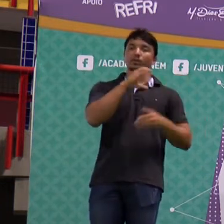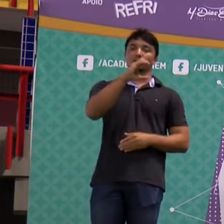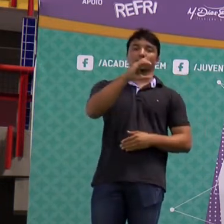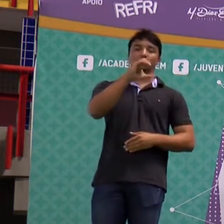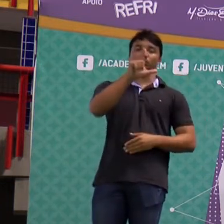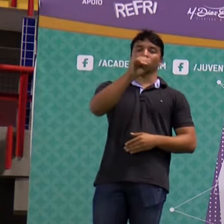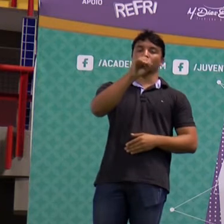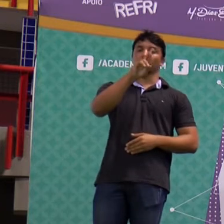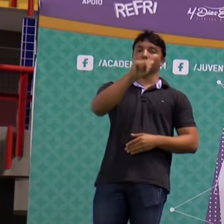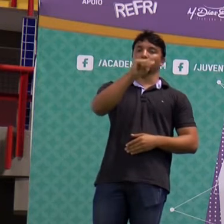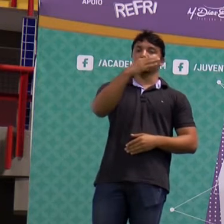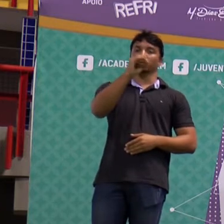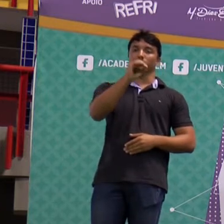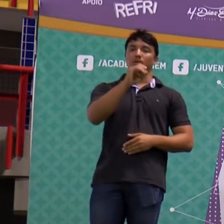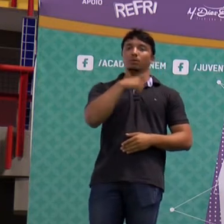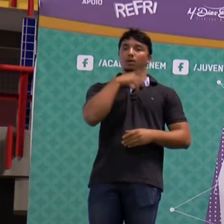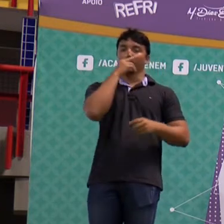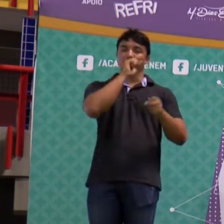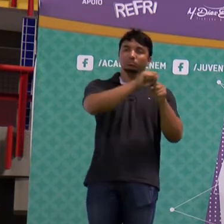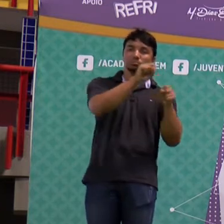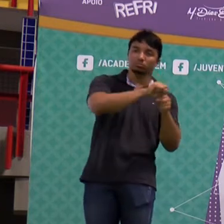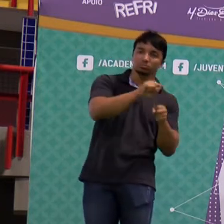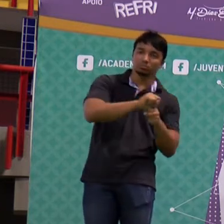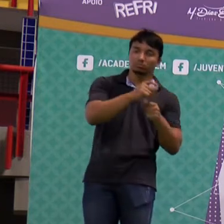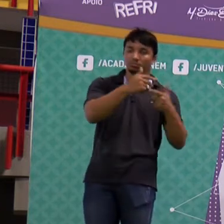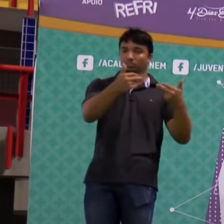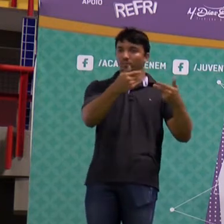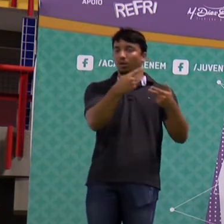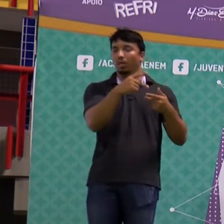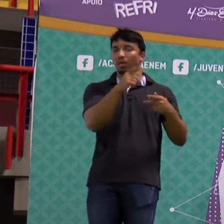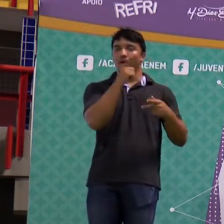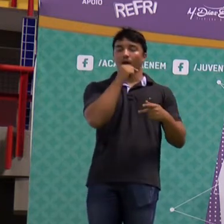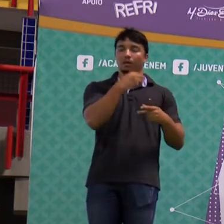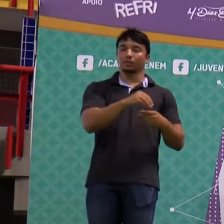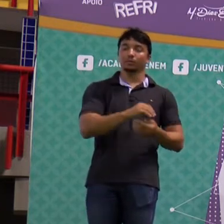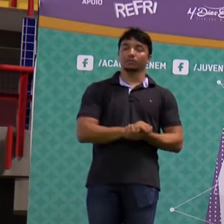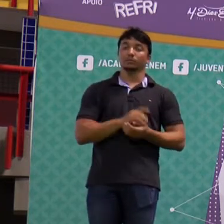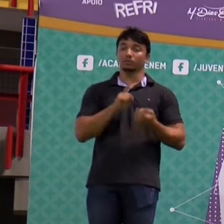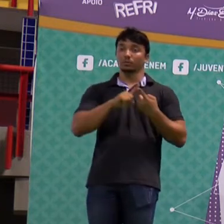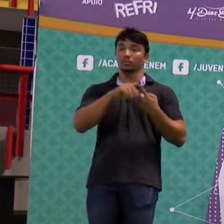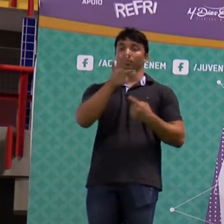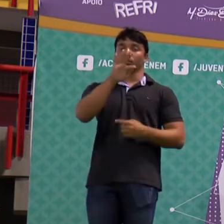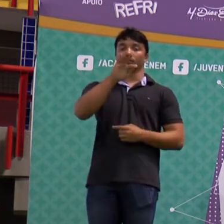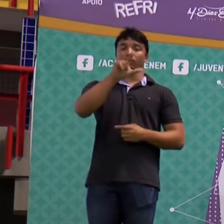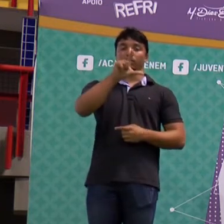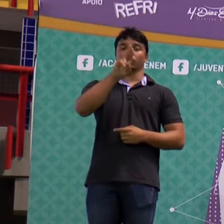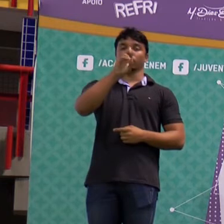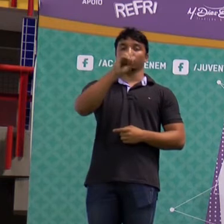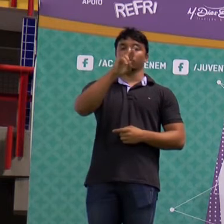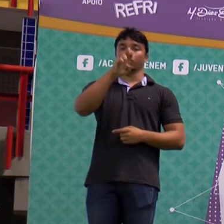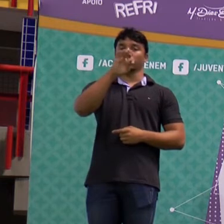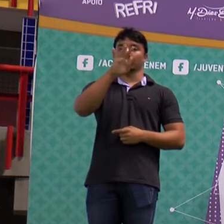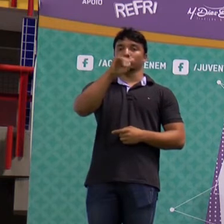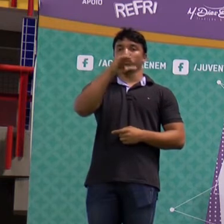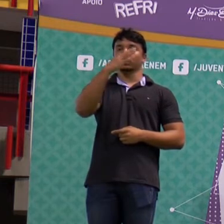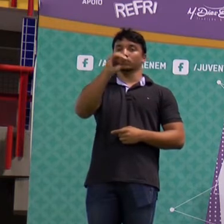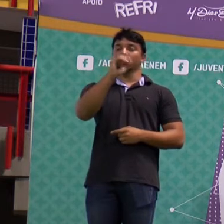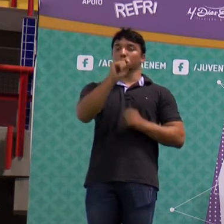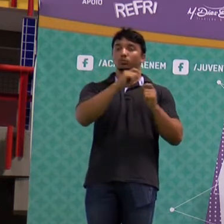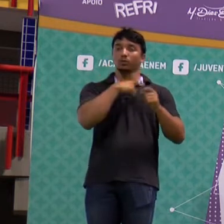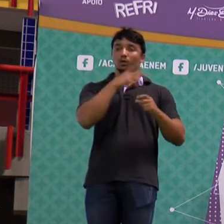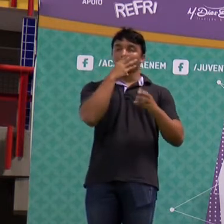que é usado o cloro para matar micro-organismos na água. E também a floretação, que é usado para diminuir a quantidade de